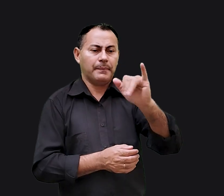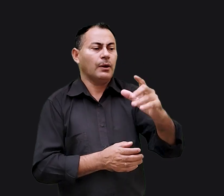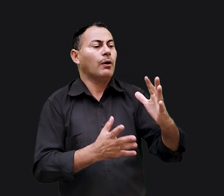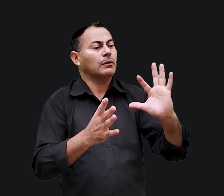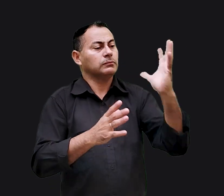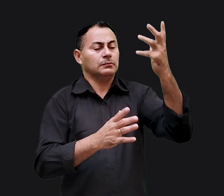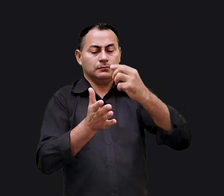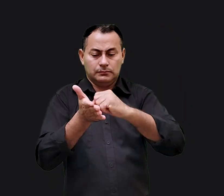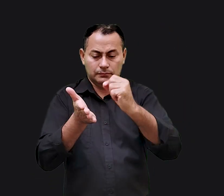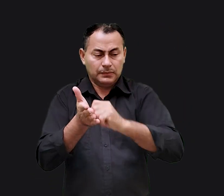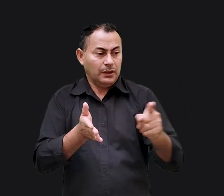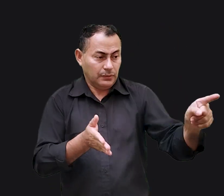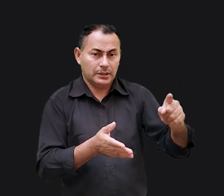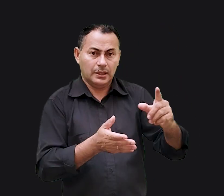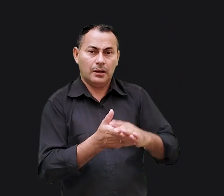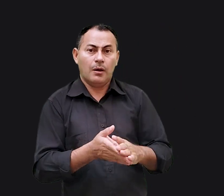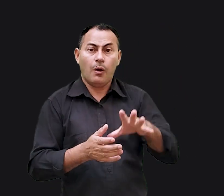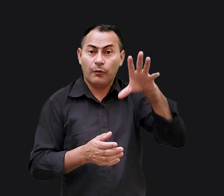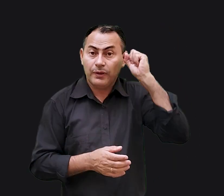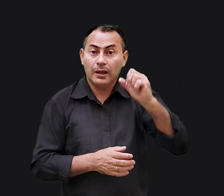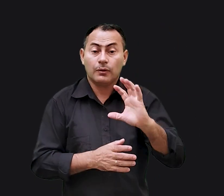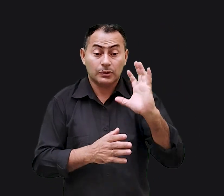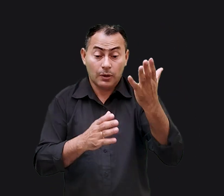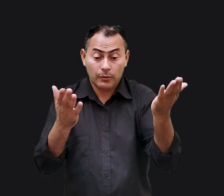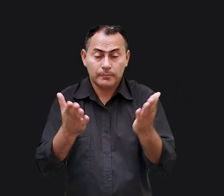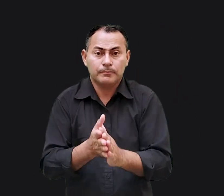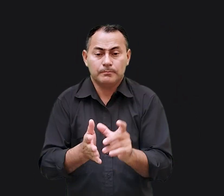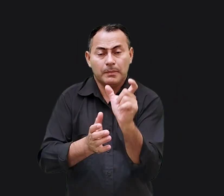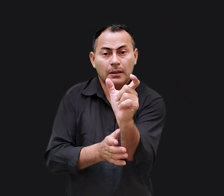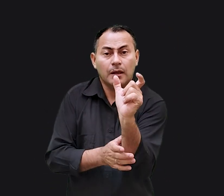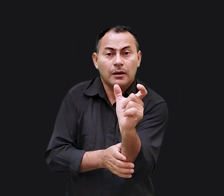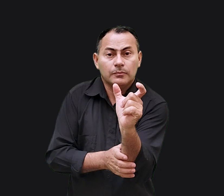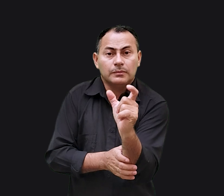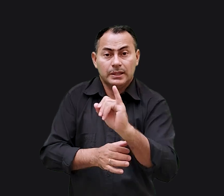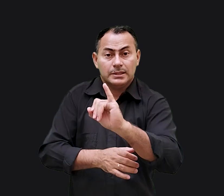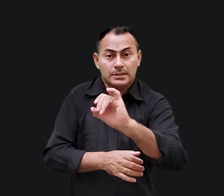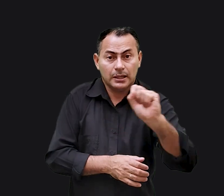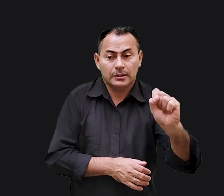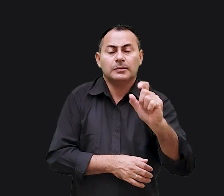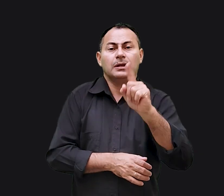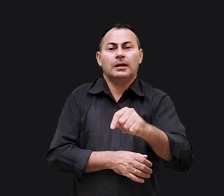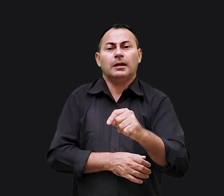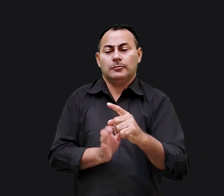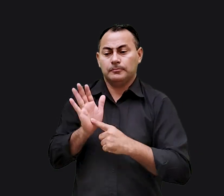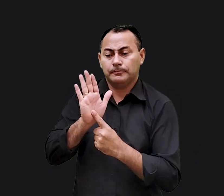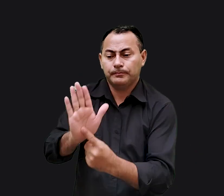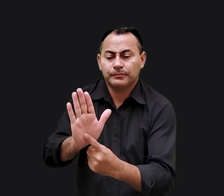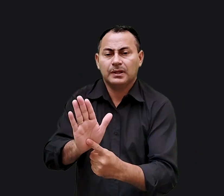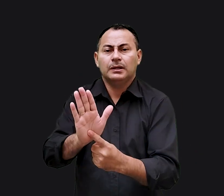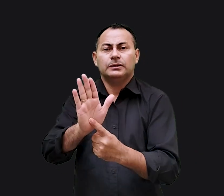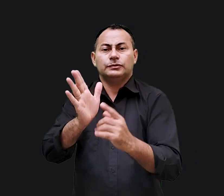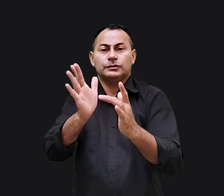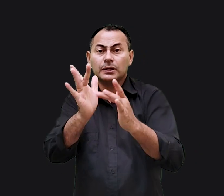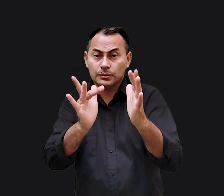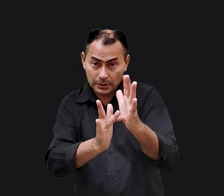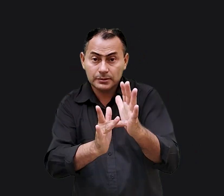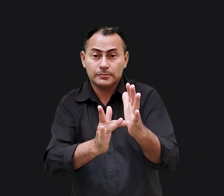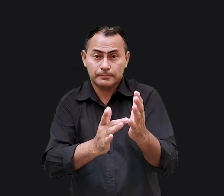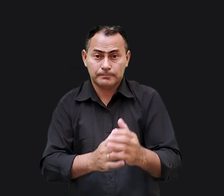Hoje se cumpriu a escritura que vocês acabaram de ouvir. Aquelas palavras de Isaías eram o manifesto do Messias.